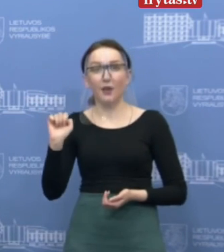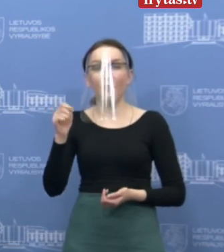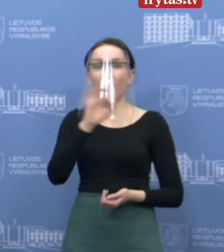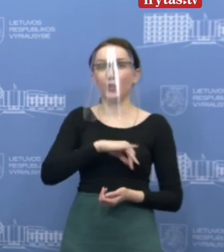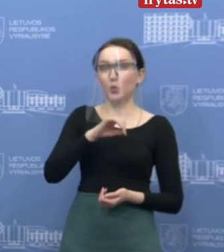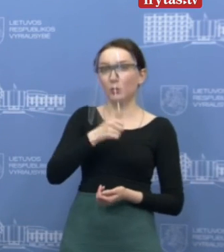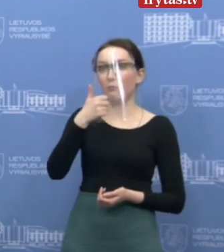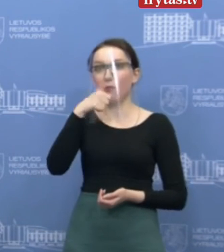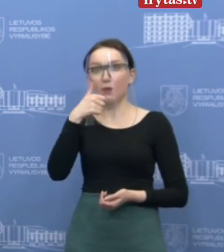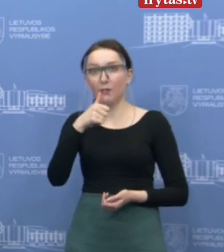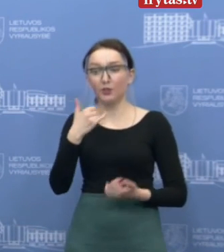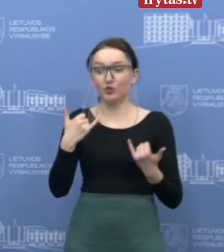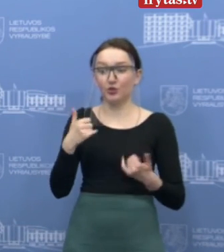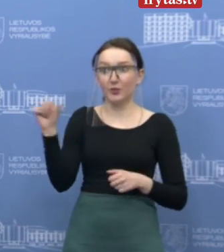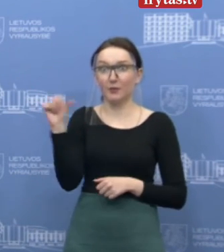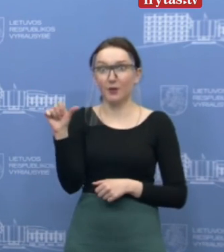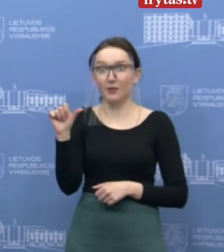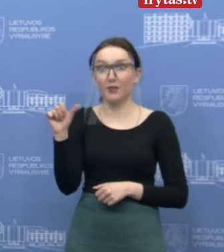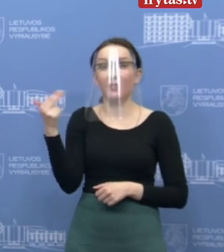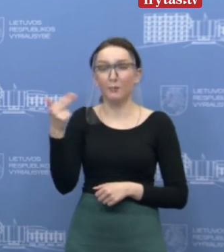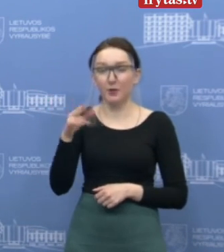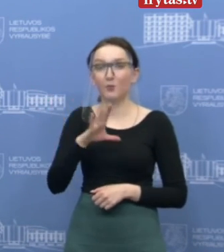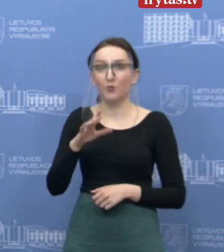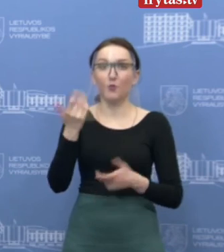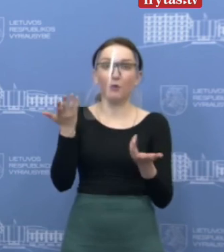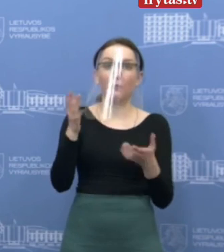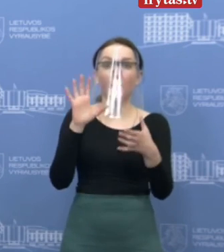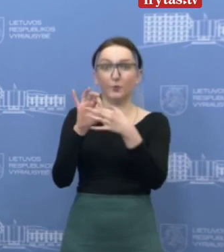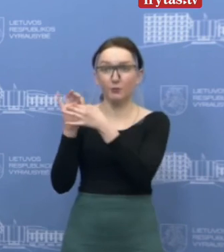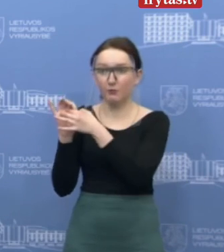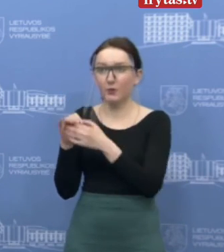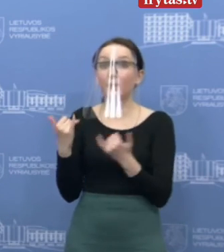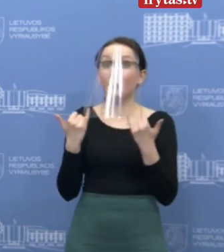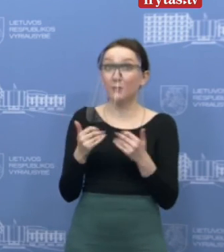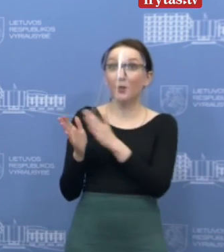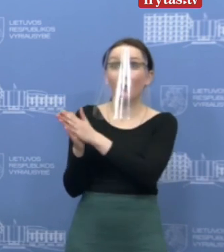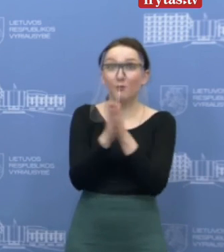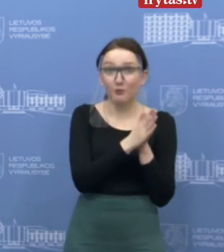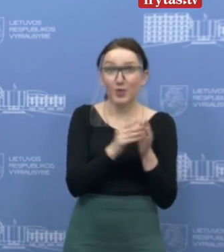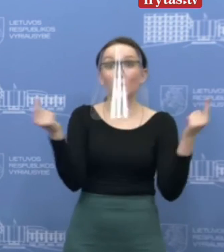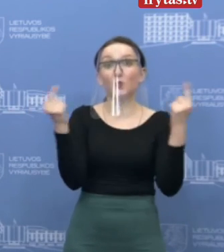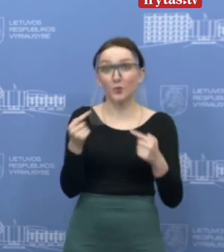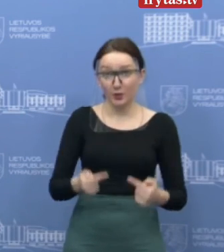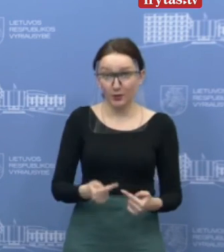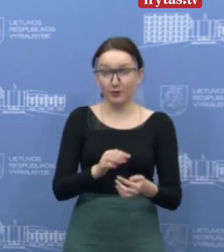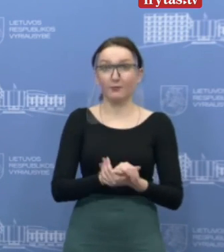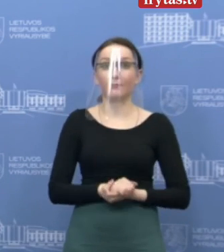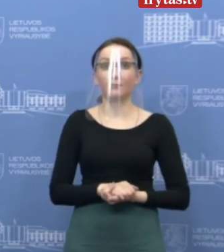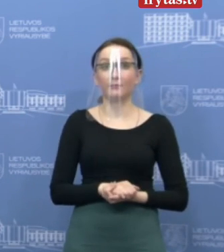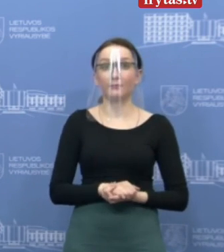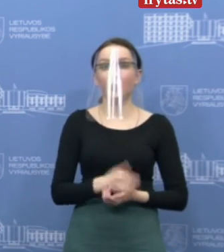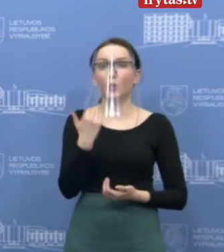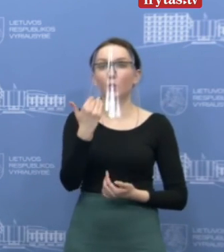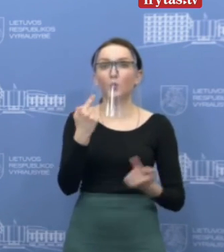kurie prisirinkia nuo šios sekmadienėjų. Tai bet visus labai labai kviečiu duoti sutikimą. Šitie